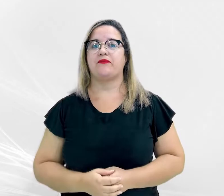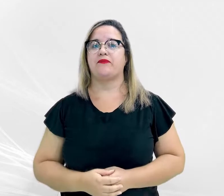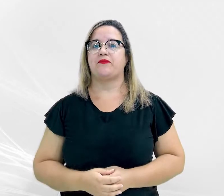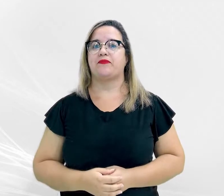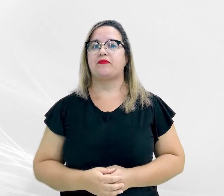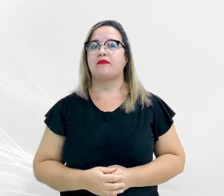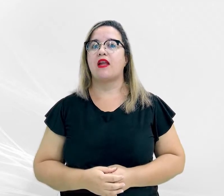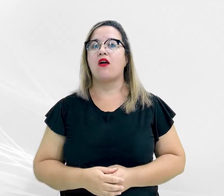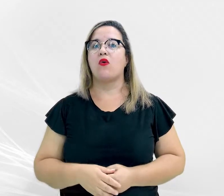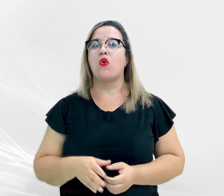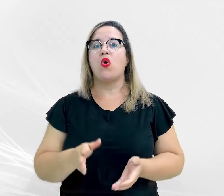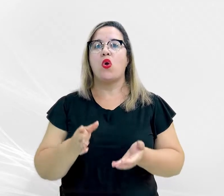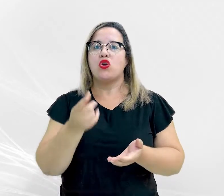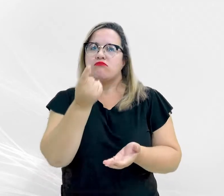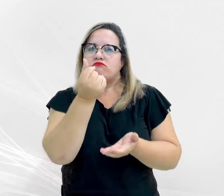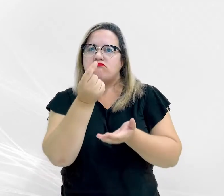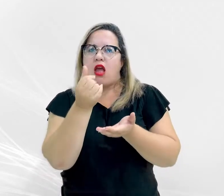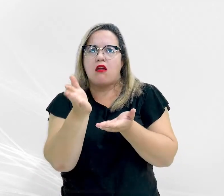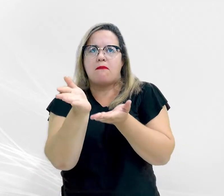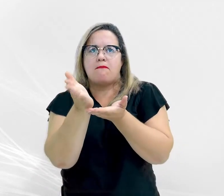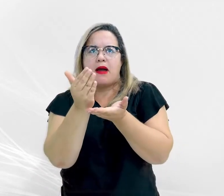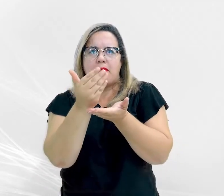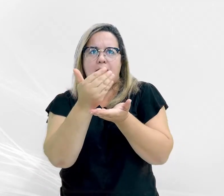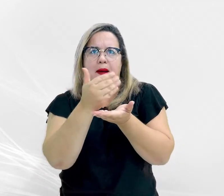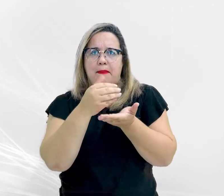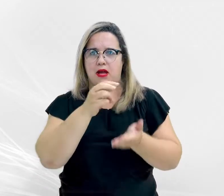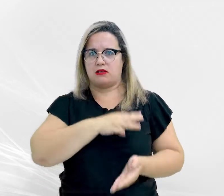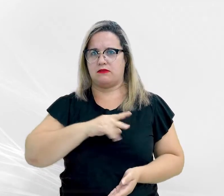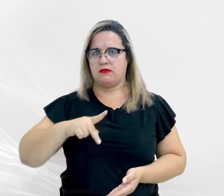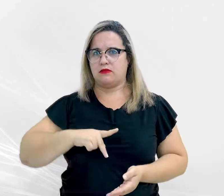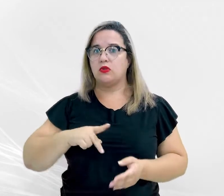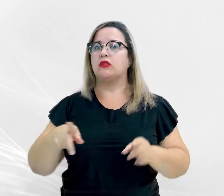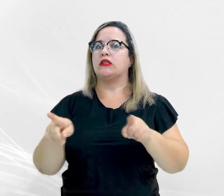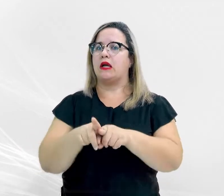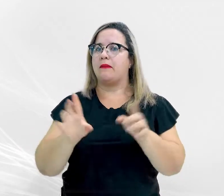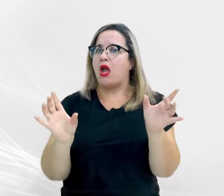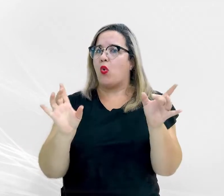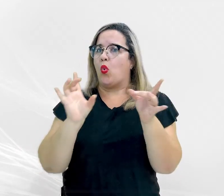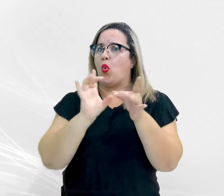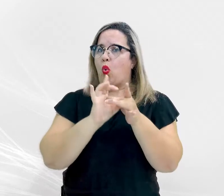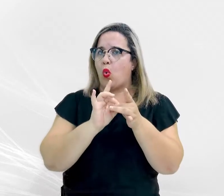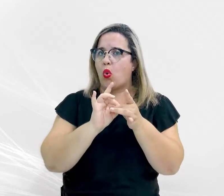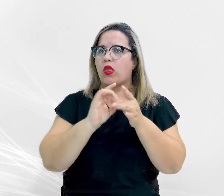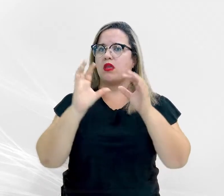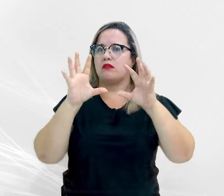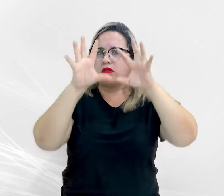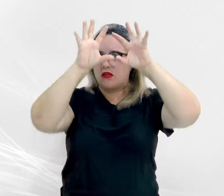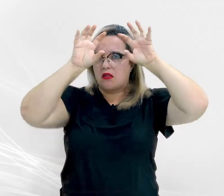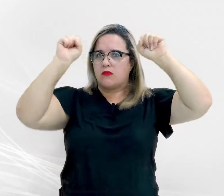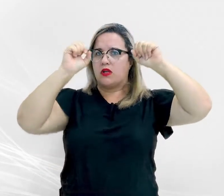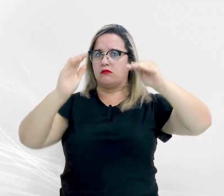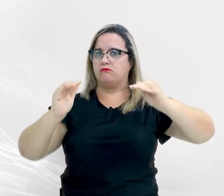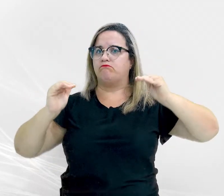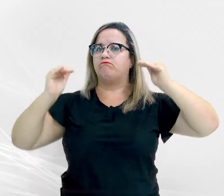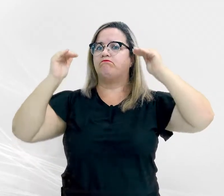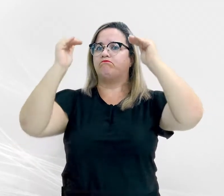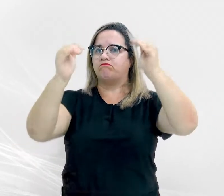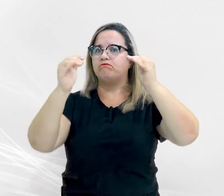Ministério Público de Mato Grosso são interpostos junto aos Tribunais Superiores pelo Núcleo de Apoio à Interposição de Recursos aos Tribunais